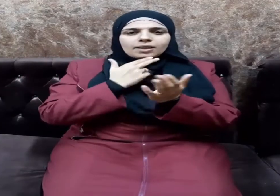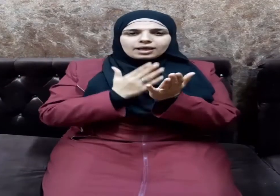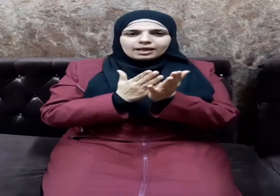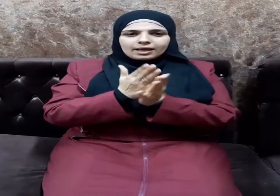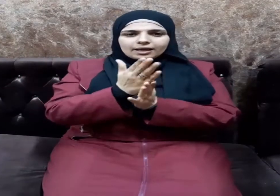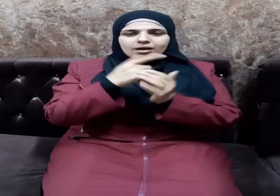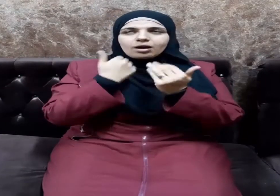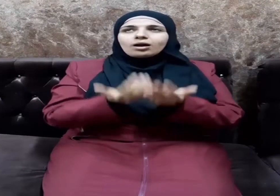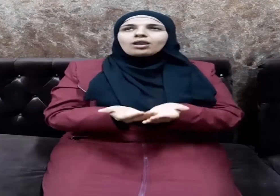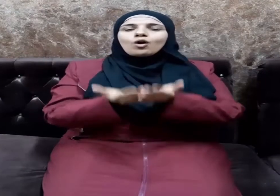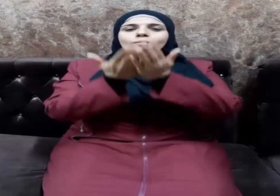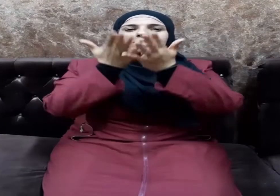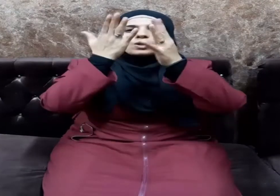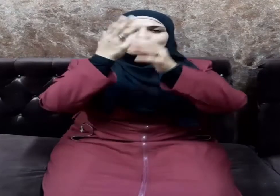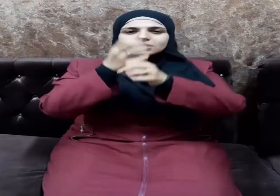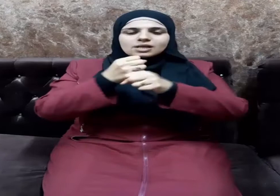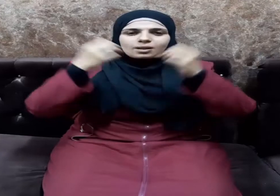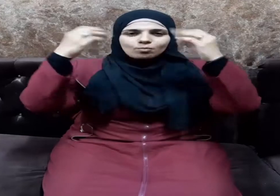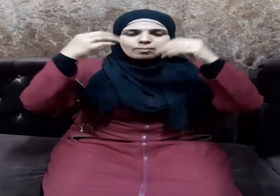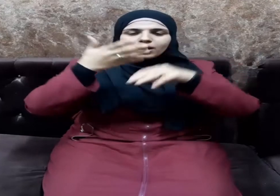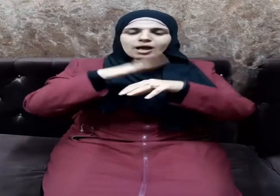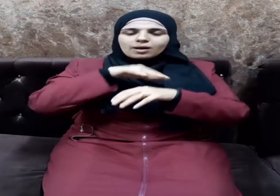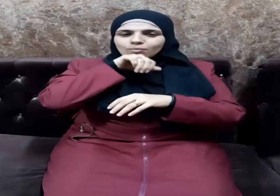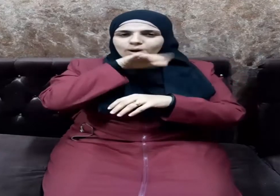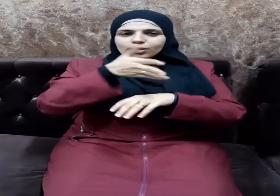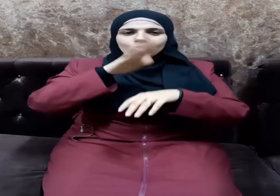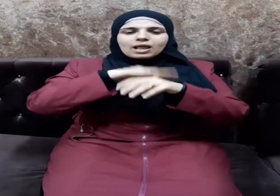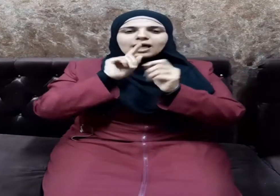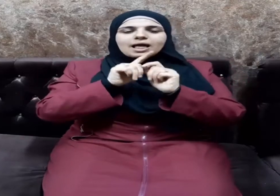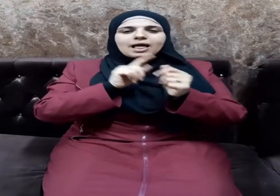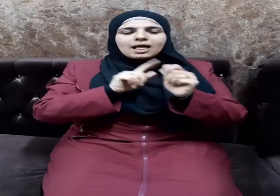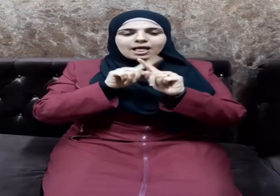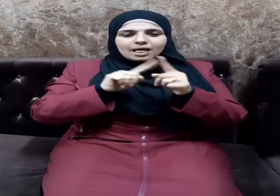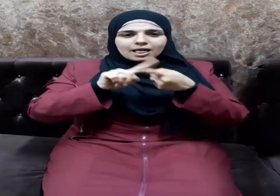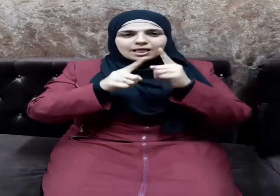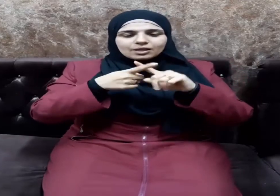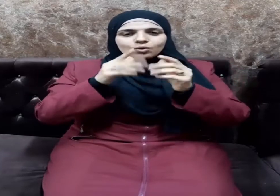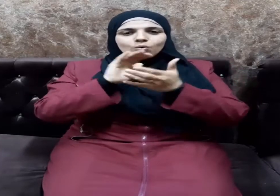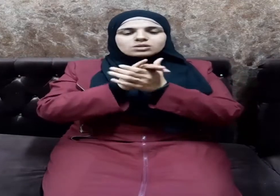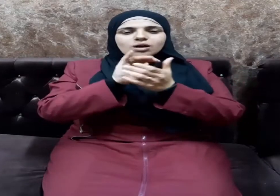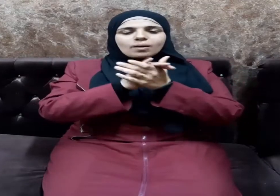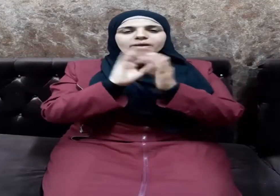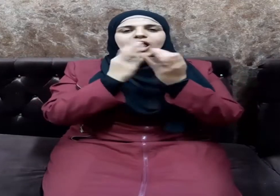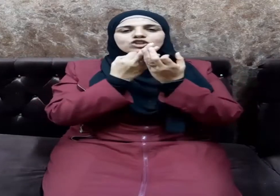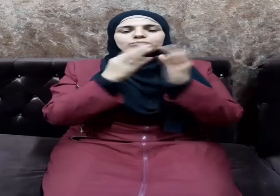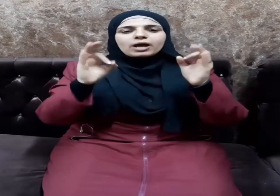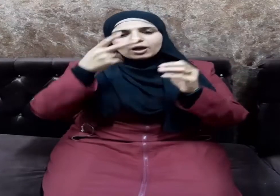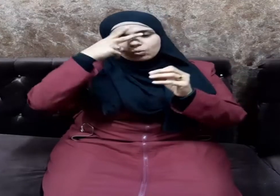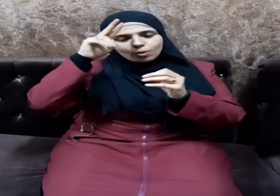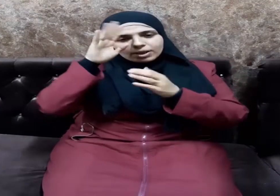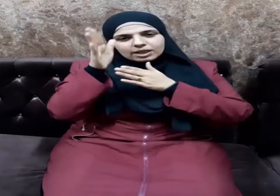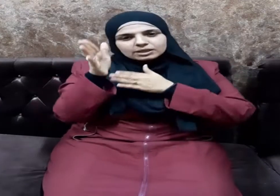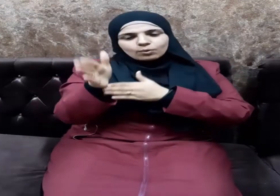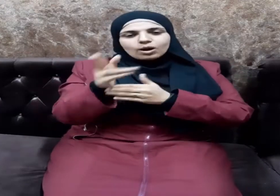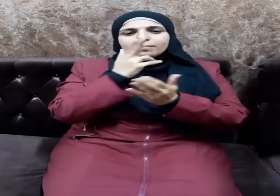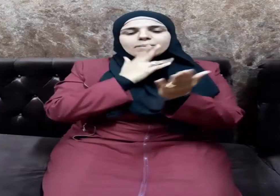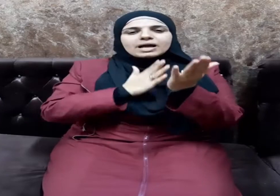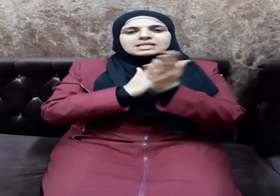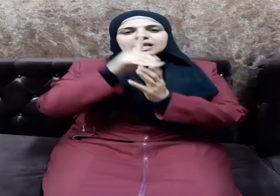اللهم صل وسلم وبارك عليه وعلى آله وصحبه ومن تبعهم بإحسان إلى